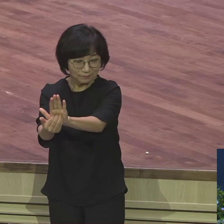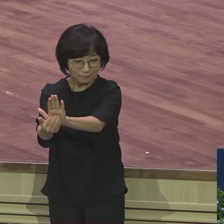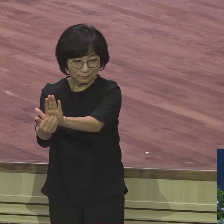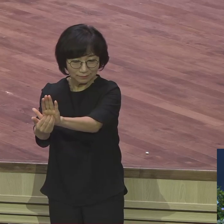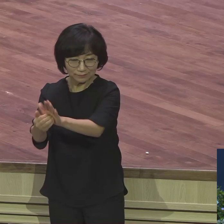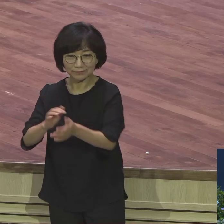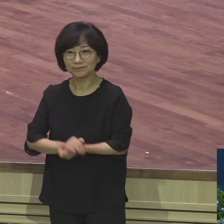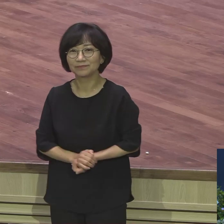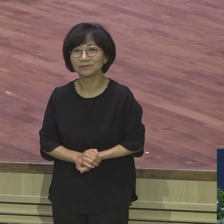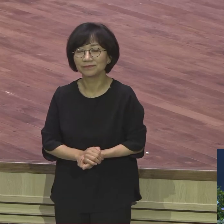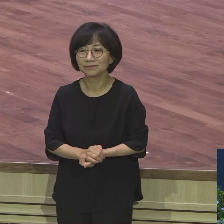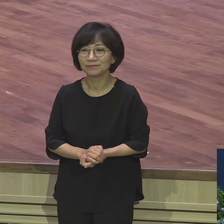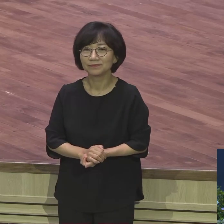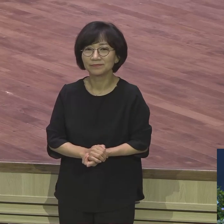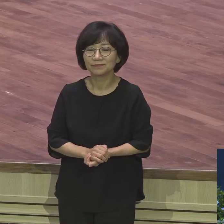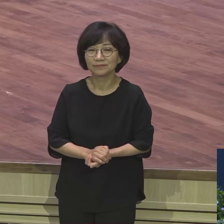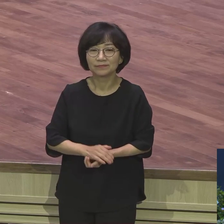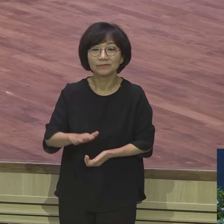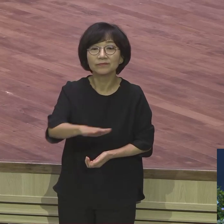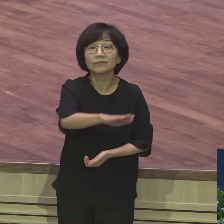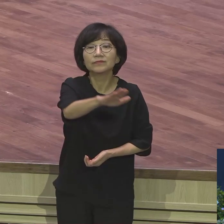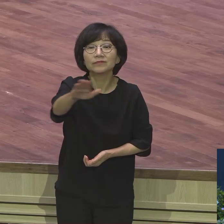아버지라고 부르는 구원받은 하나님의 자녀